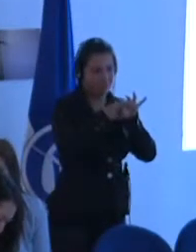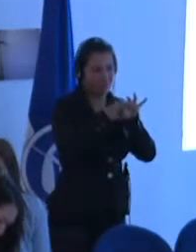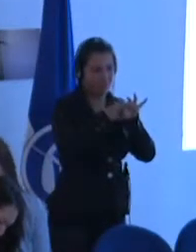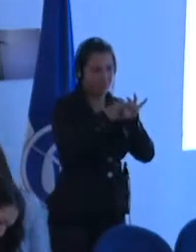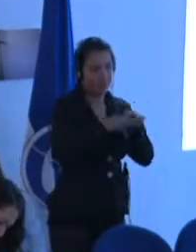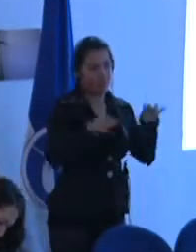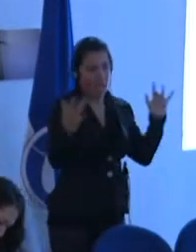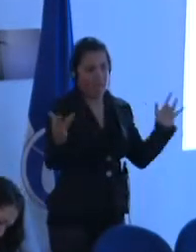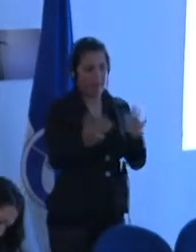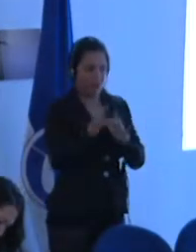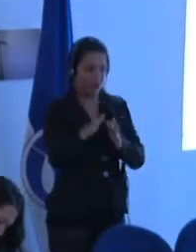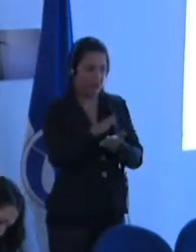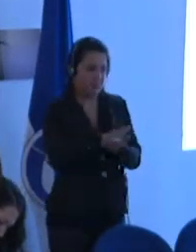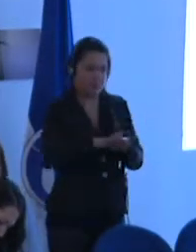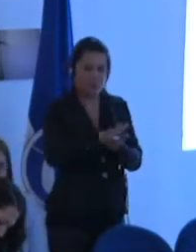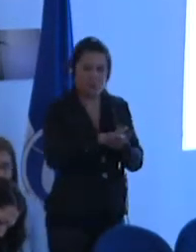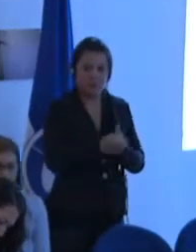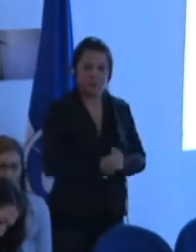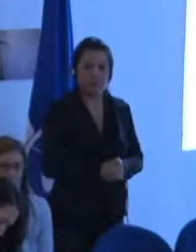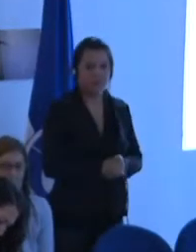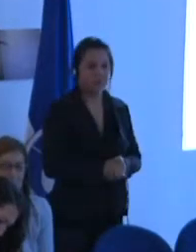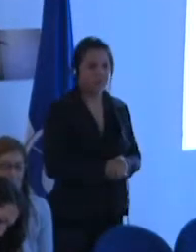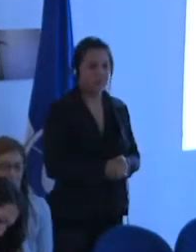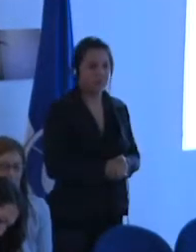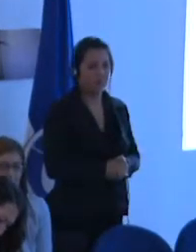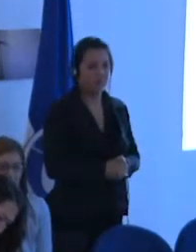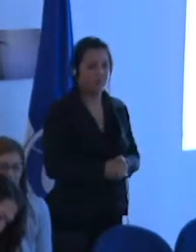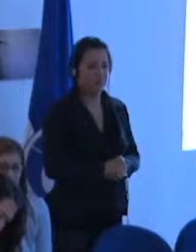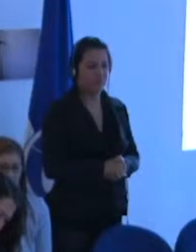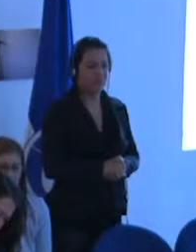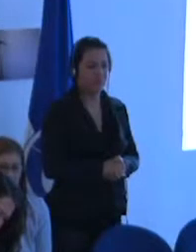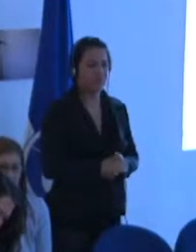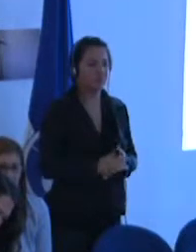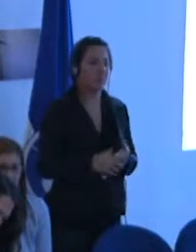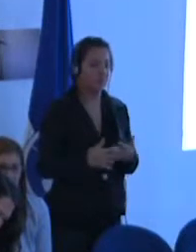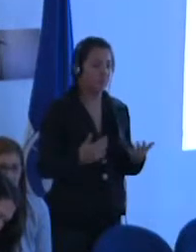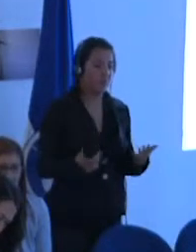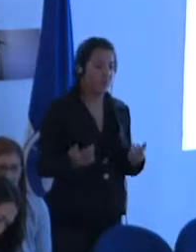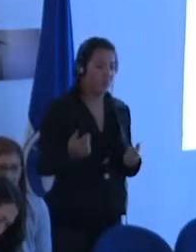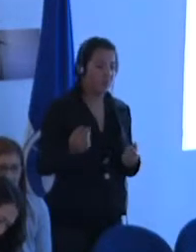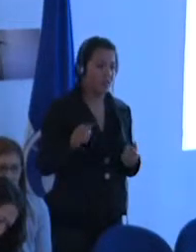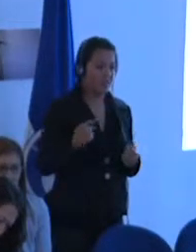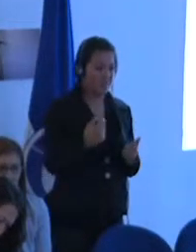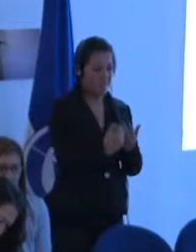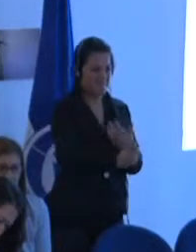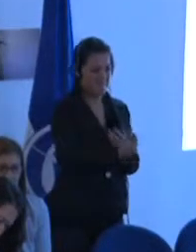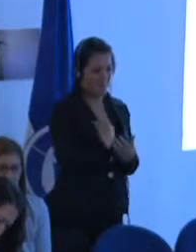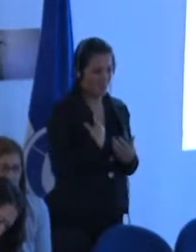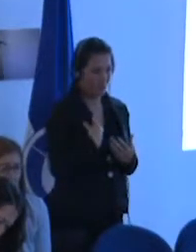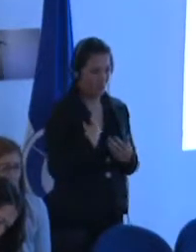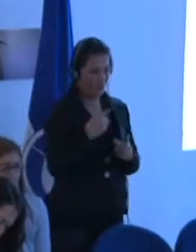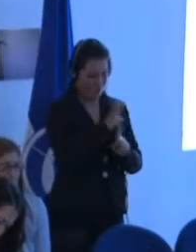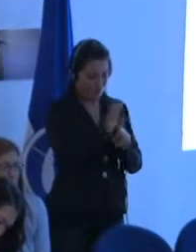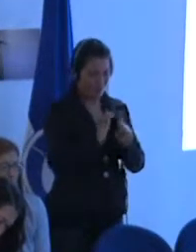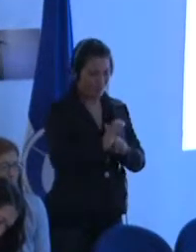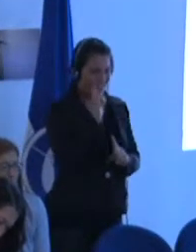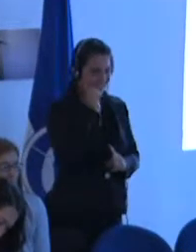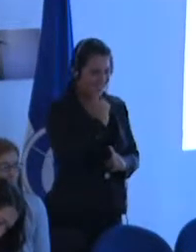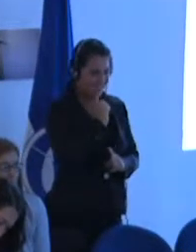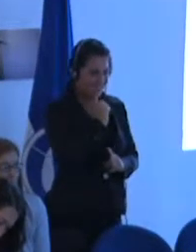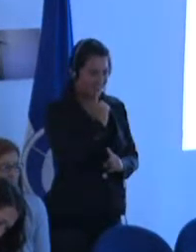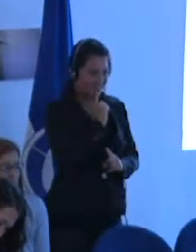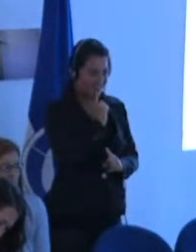respecto a la lengua de signos. De hecho, efectivamente, la pregunta de la cultura de los